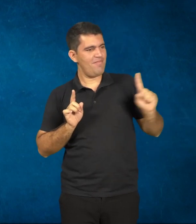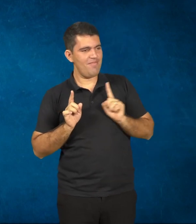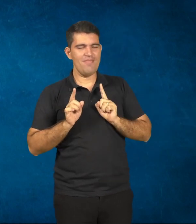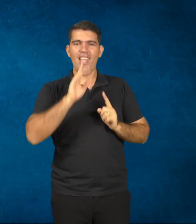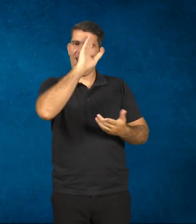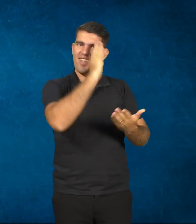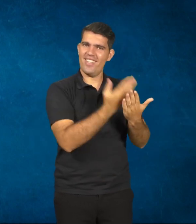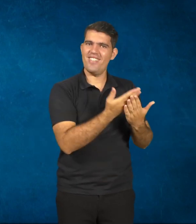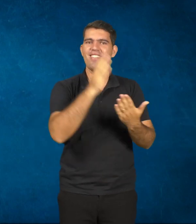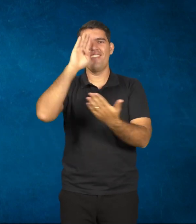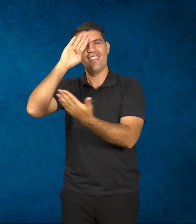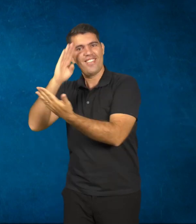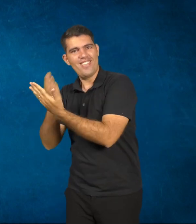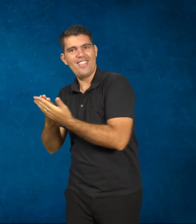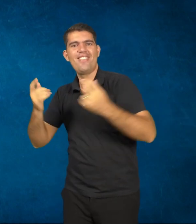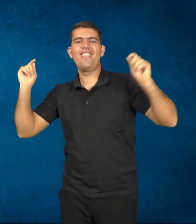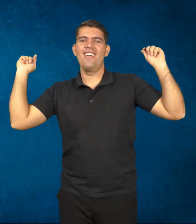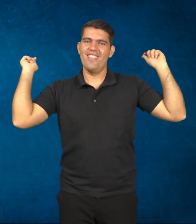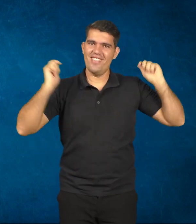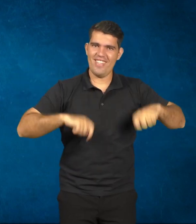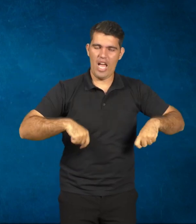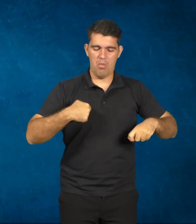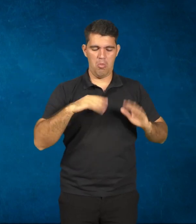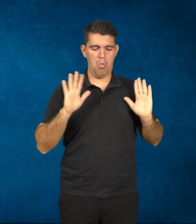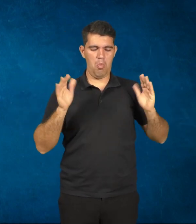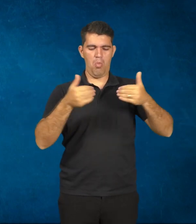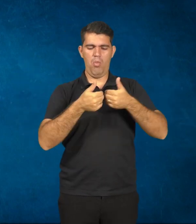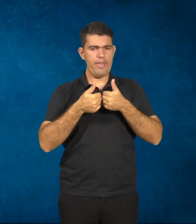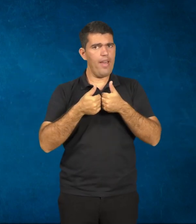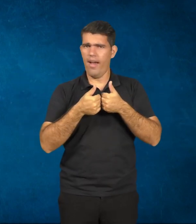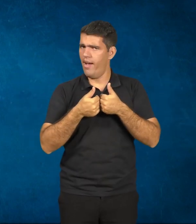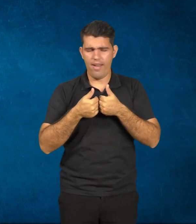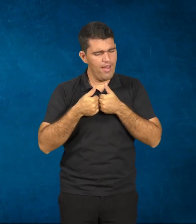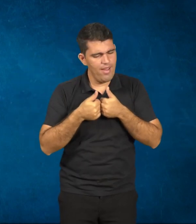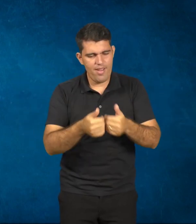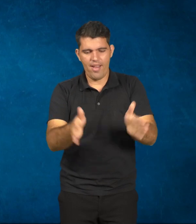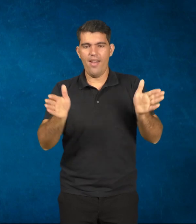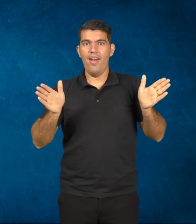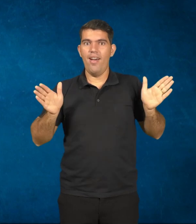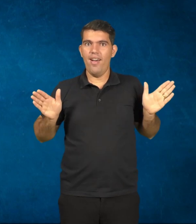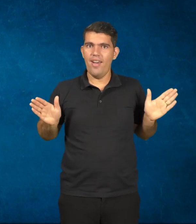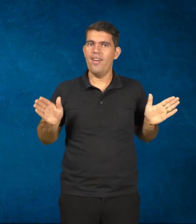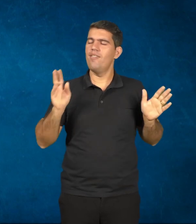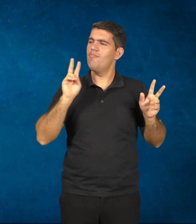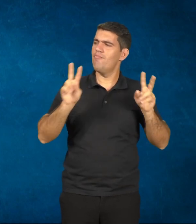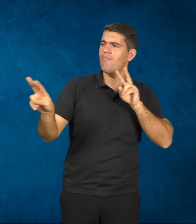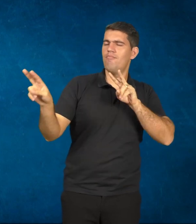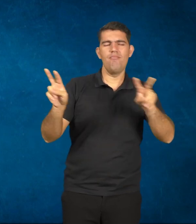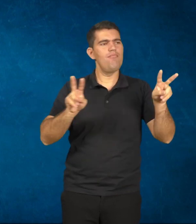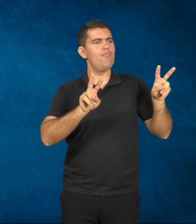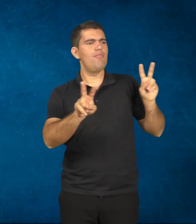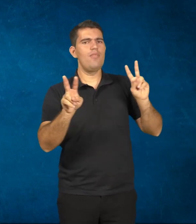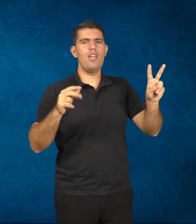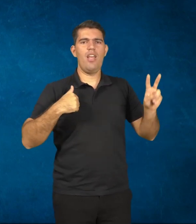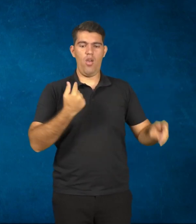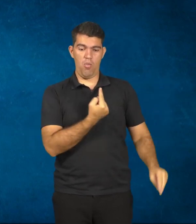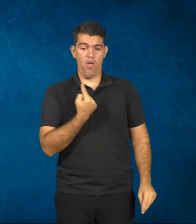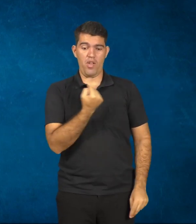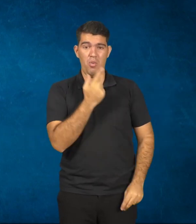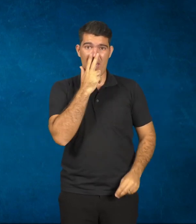vamos dizer, tem a capacidade de sair de si próprio, de descentrar e o professor, e principalmente para o professor quando ele teria essa carga de ser